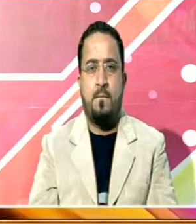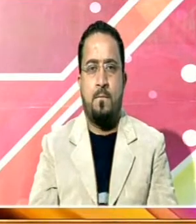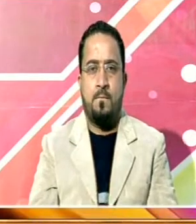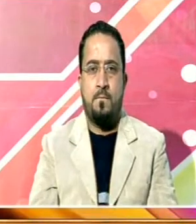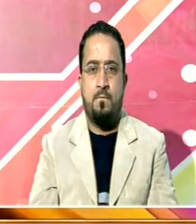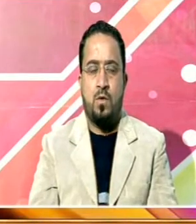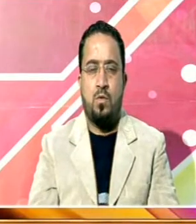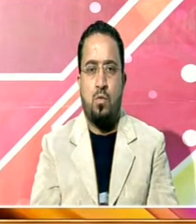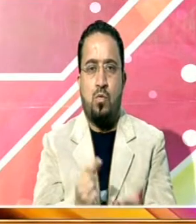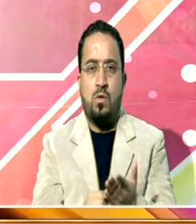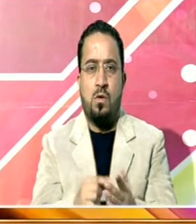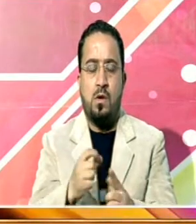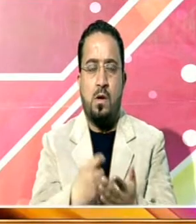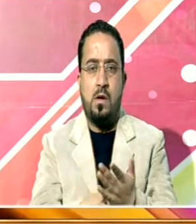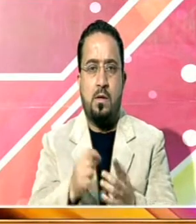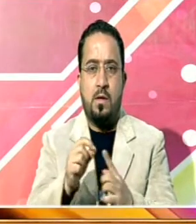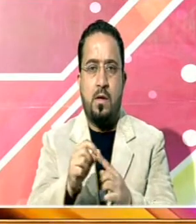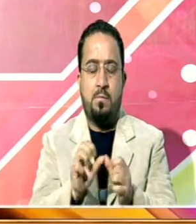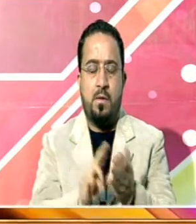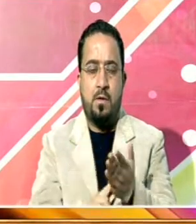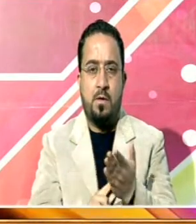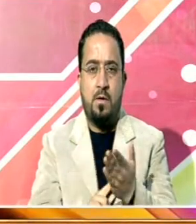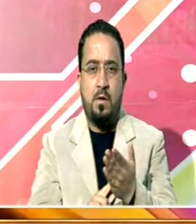یورپی کمیشن کی صدر نے کہا ہے